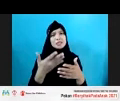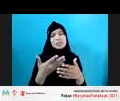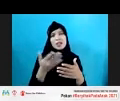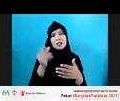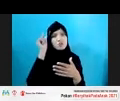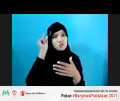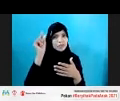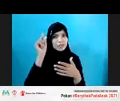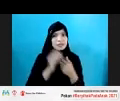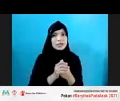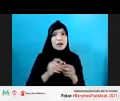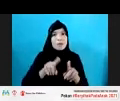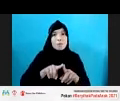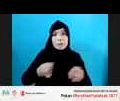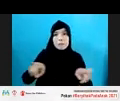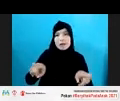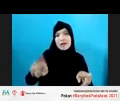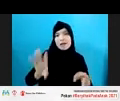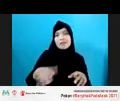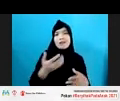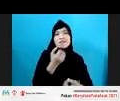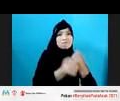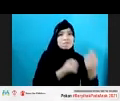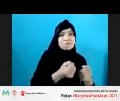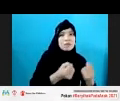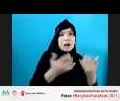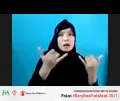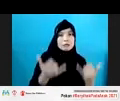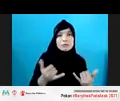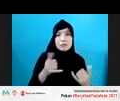-intervensi yang ada saat ini. Nah, secara